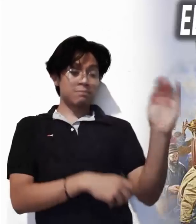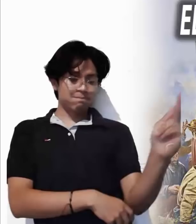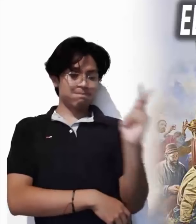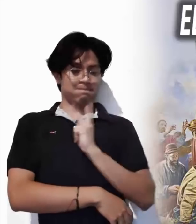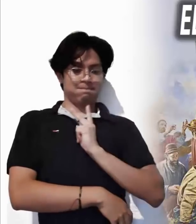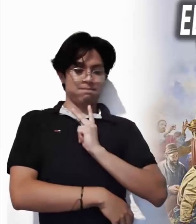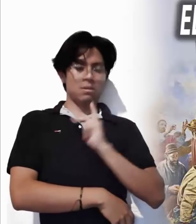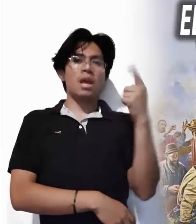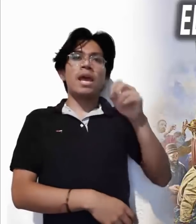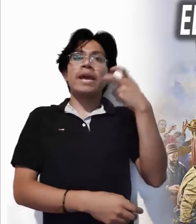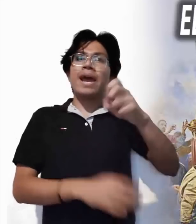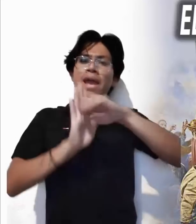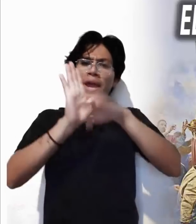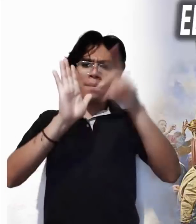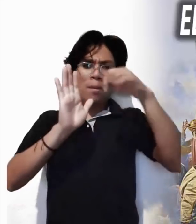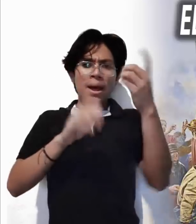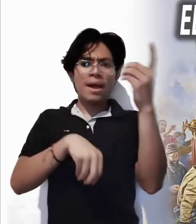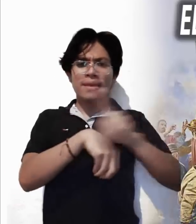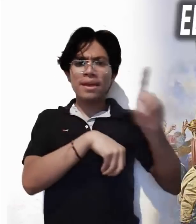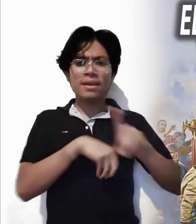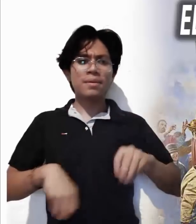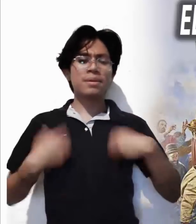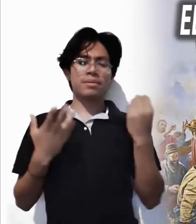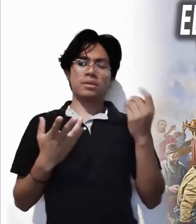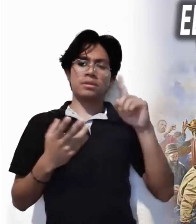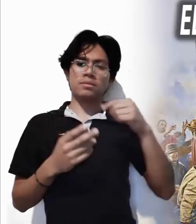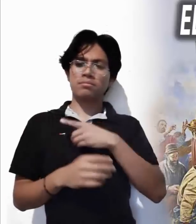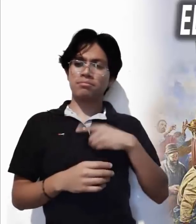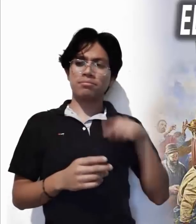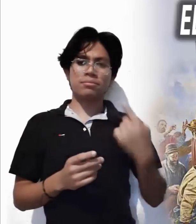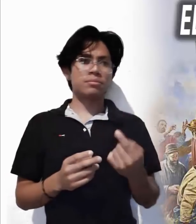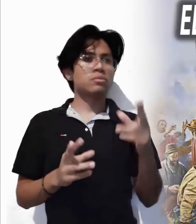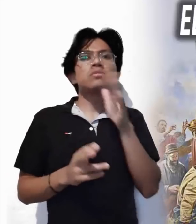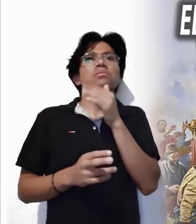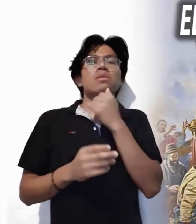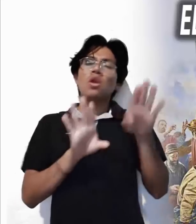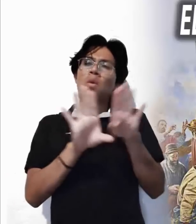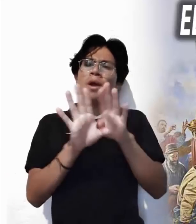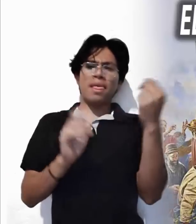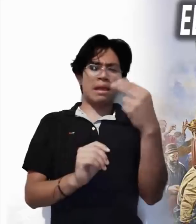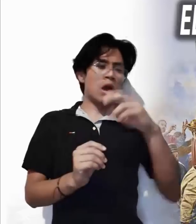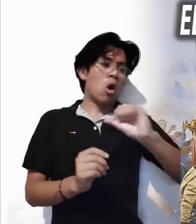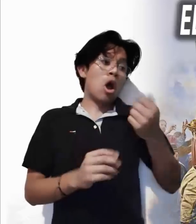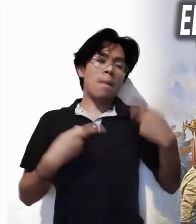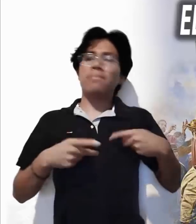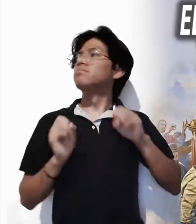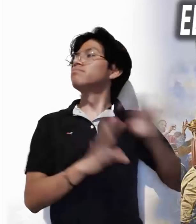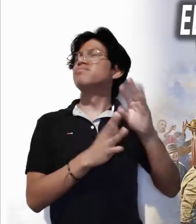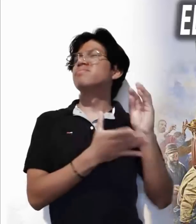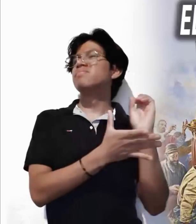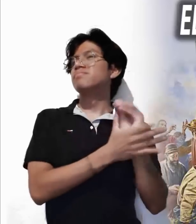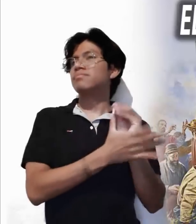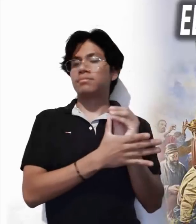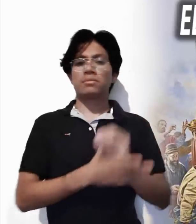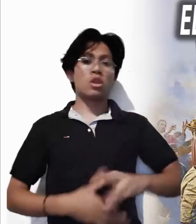ser para nosotros el ejemplo a seguir en nuestra vida diaria. No podemos desentendernos de las necesidades de los